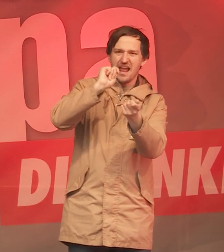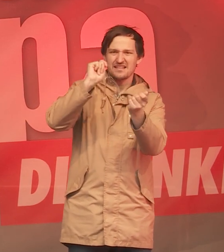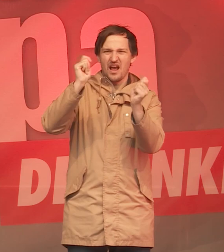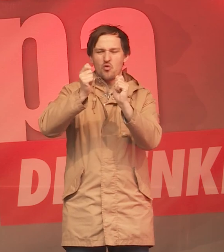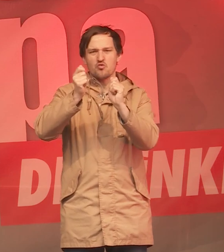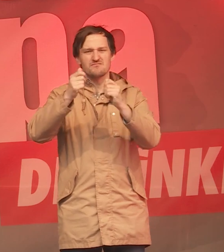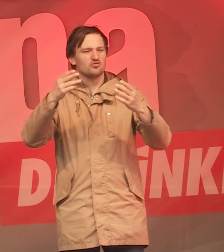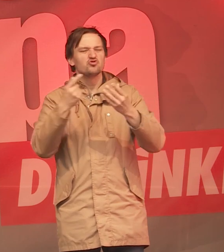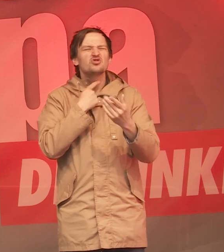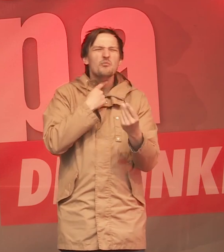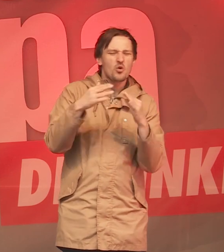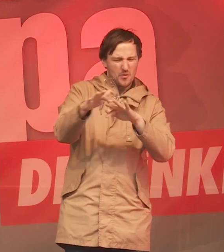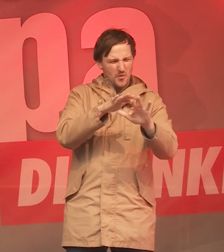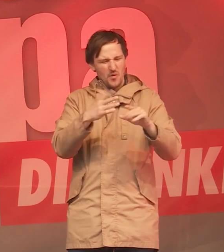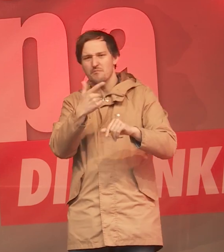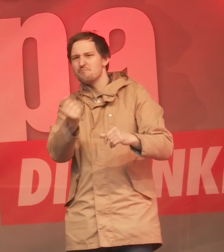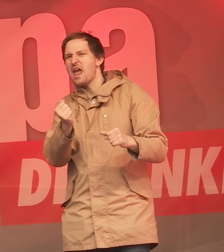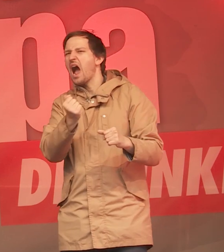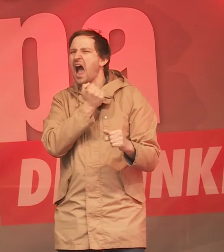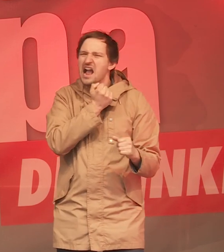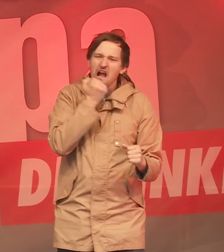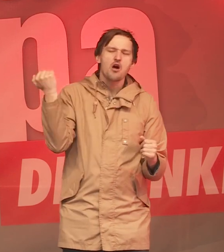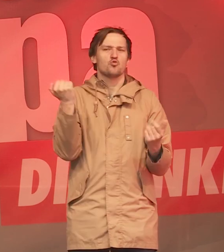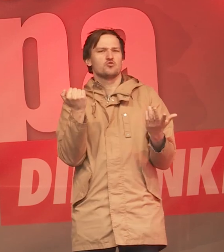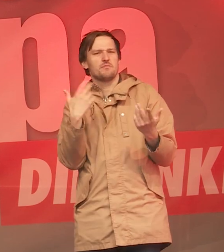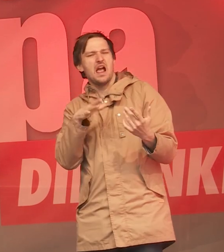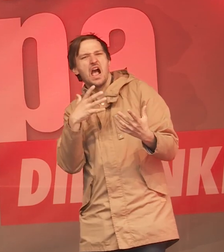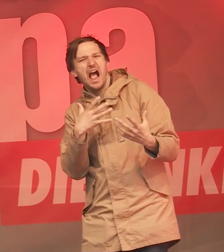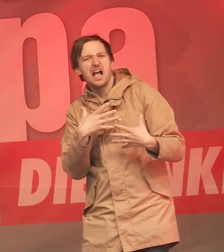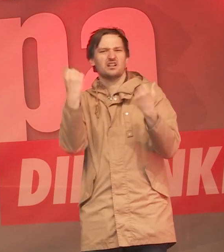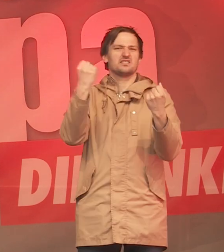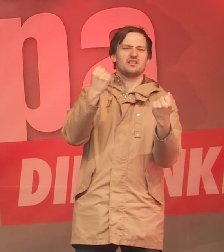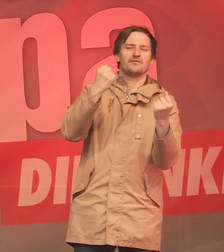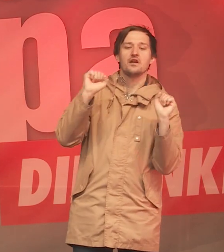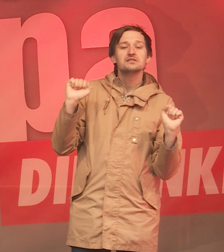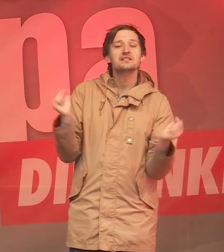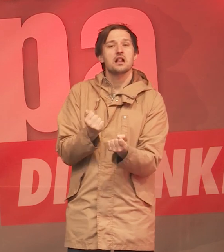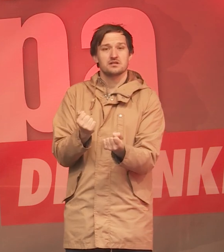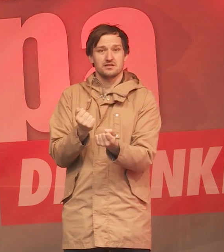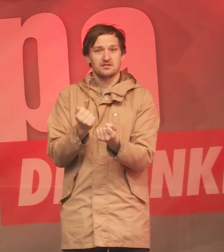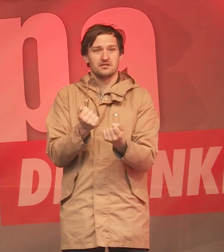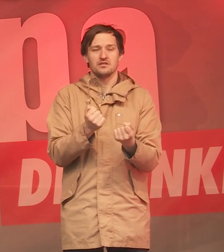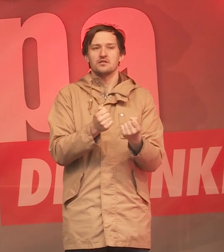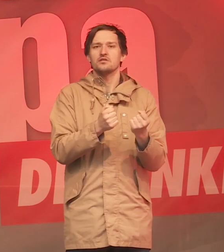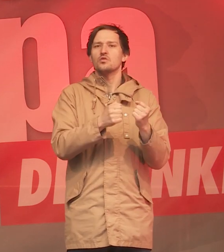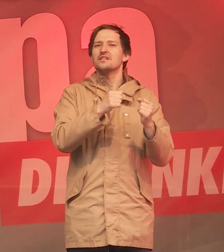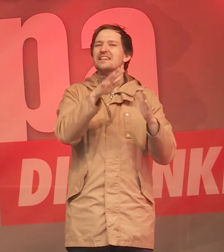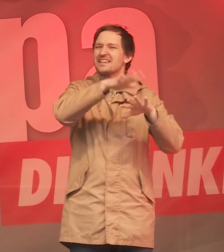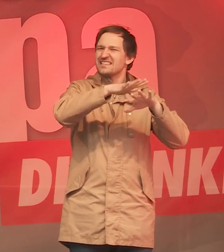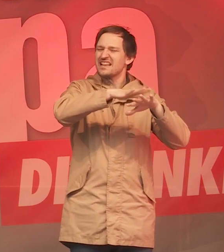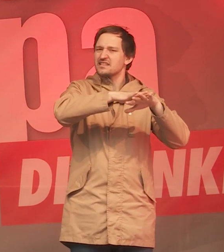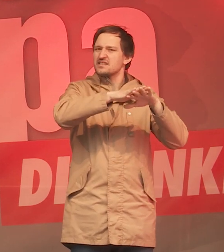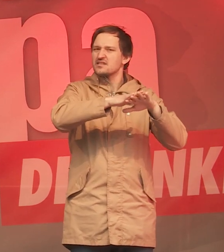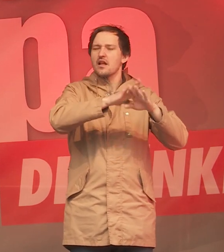ist aggressiver, ist kälter geworden. Und viele machen sich Sorgen, wenn sie Hasskommentare lesen im Netz,